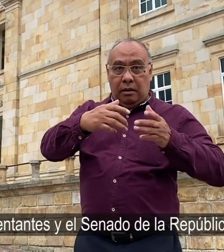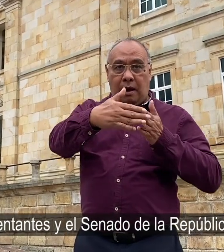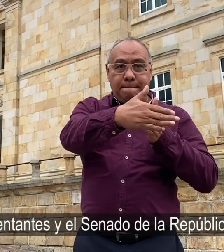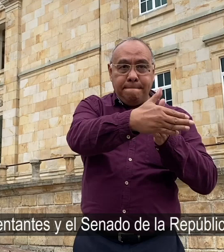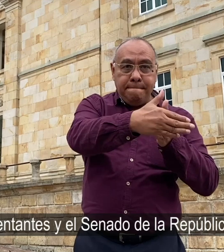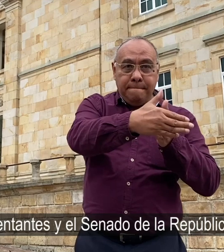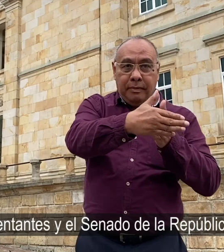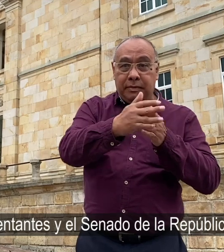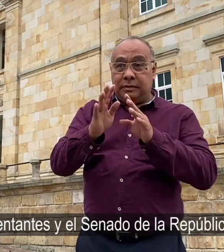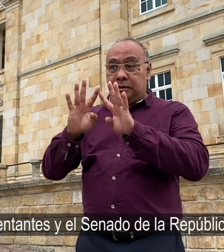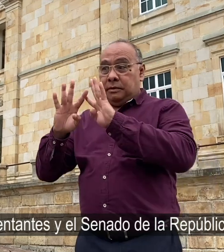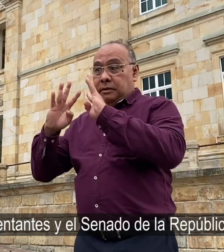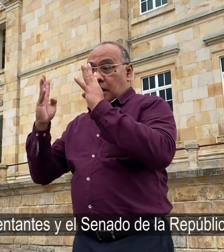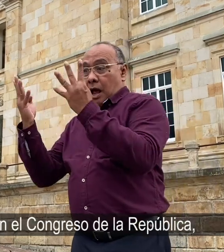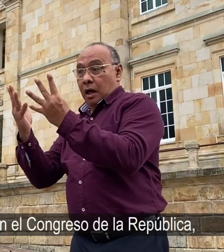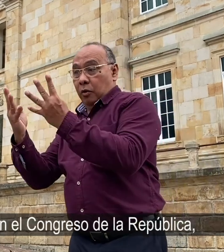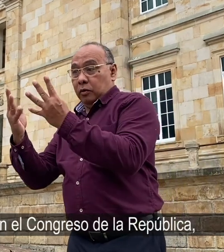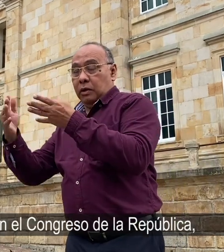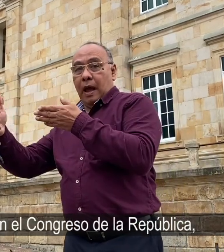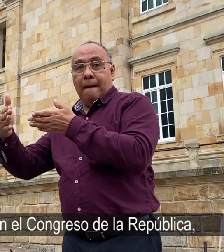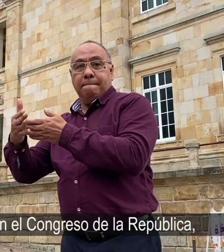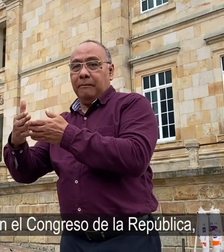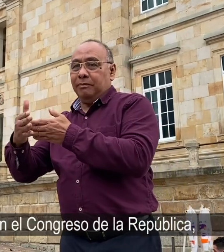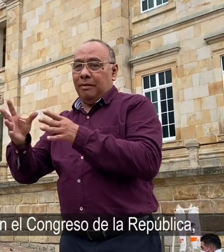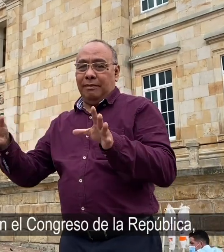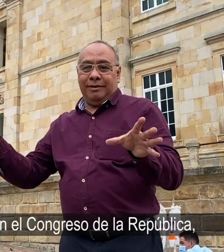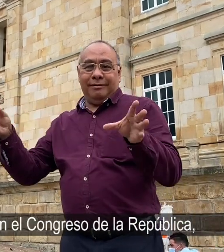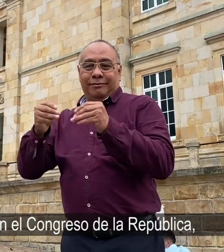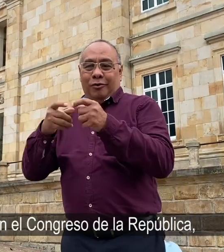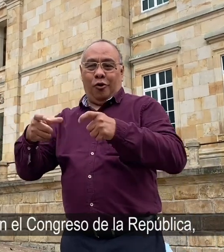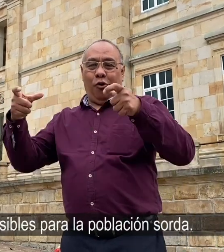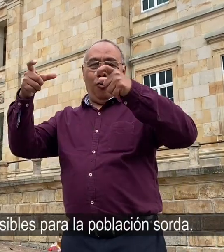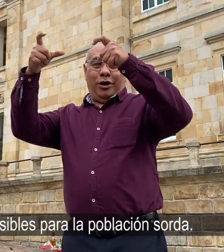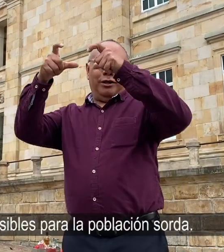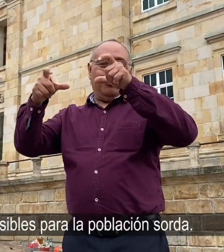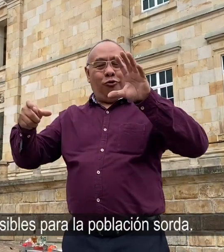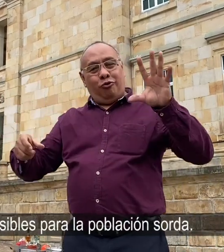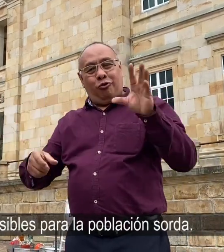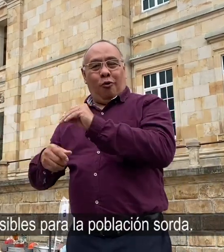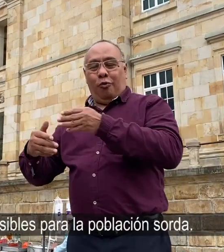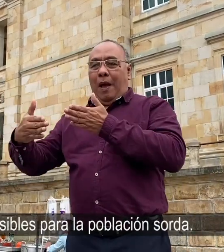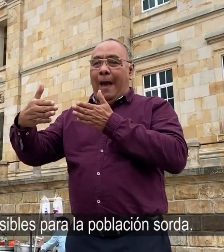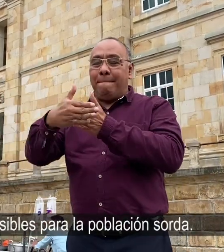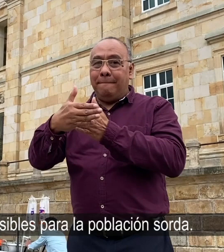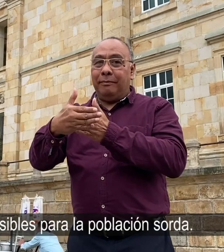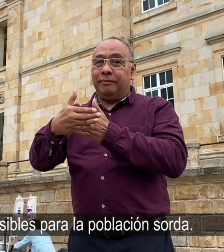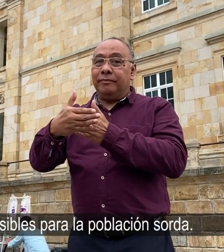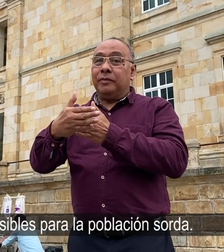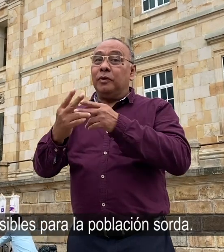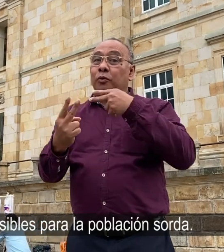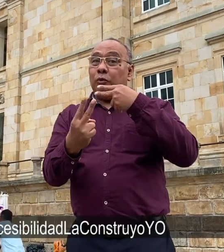y el Senado de la República que conforman el Congreso de la República no son accesibles para la población sorda.